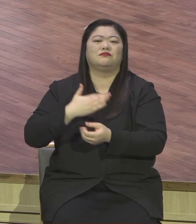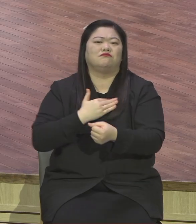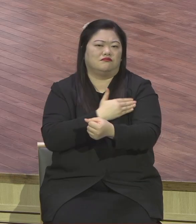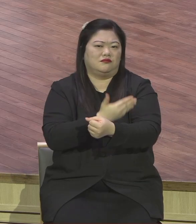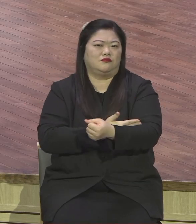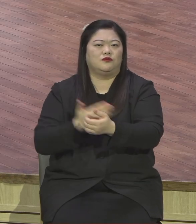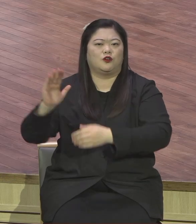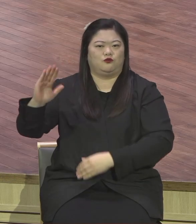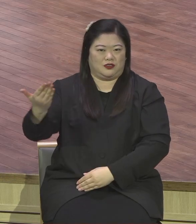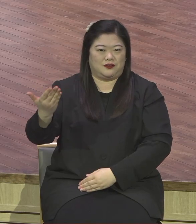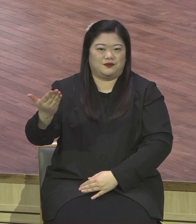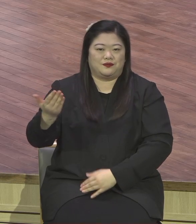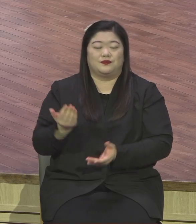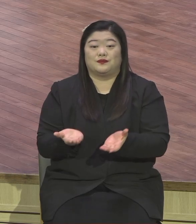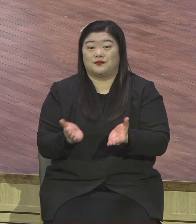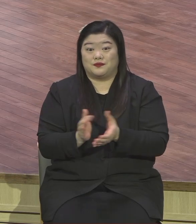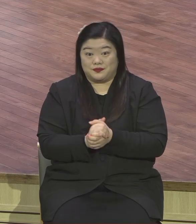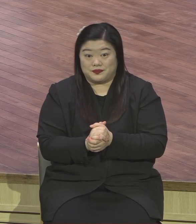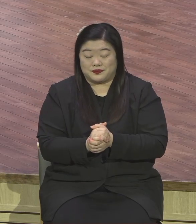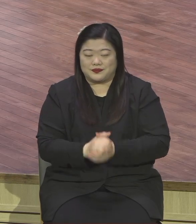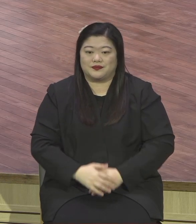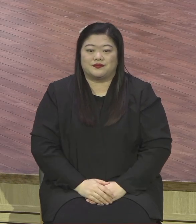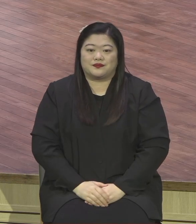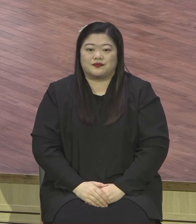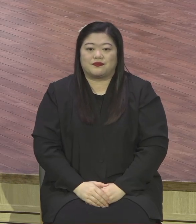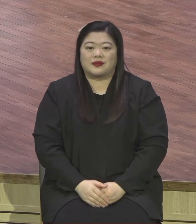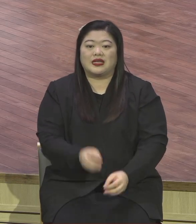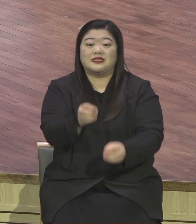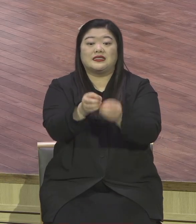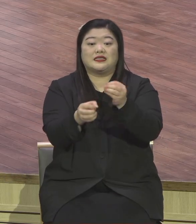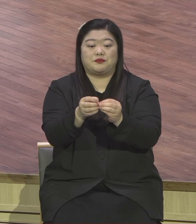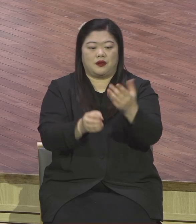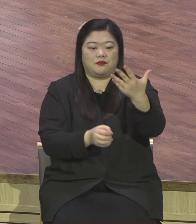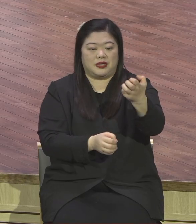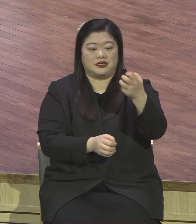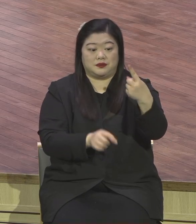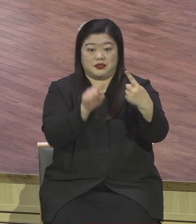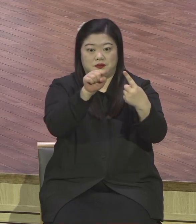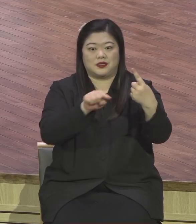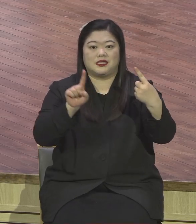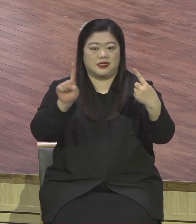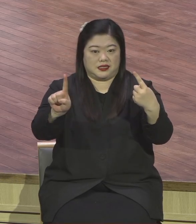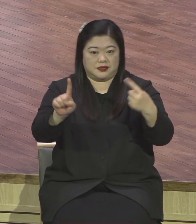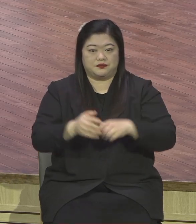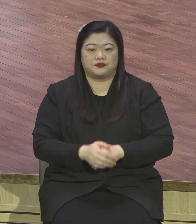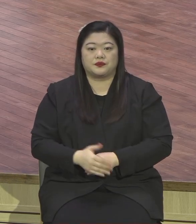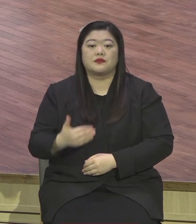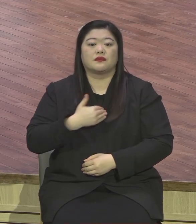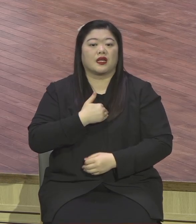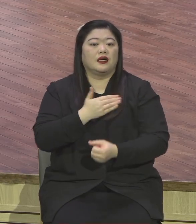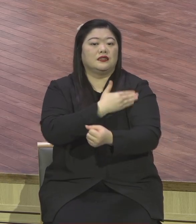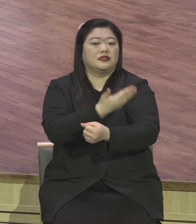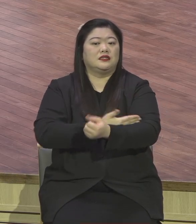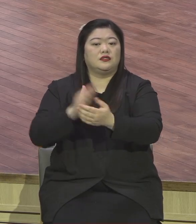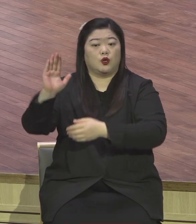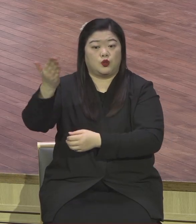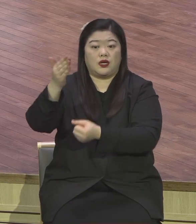1절을 봅니다. 81편 1절입니다. 우리의 능력이 되시는 하나님을 향하여 기쁘게